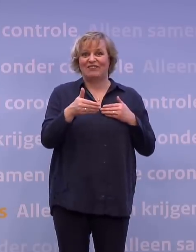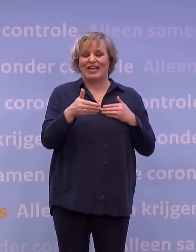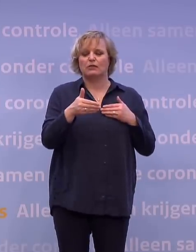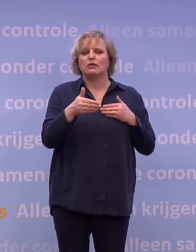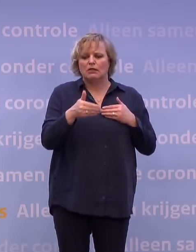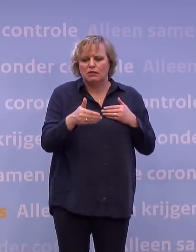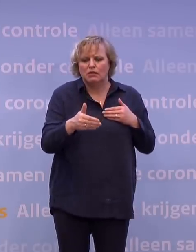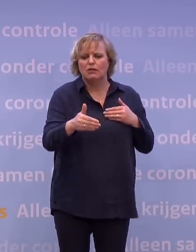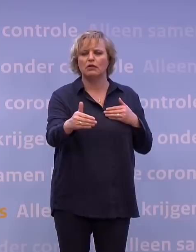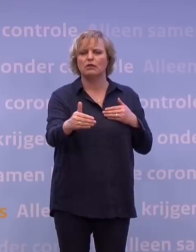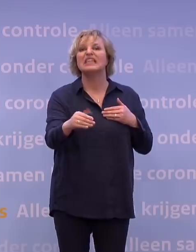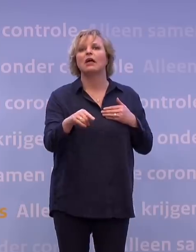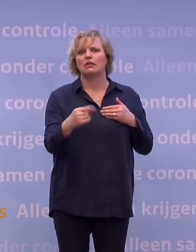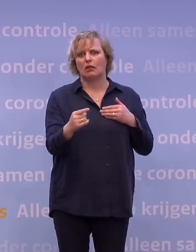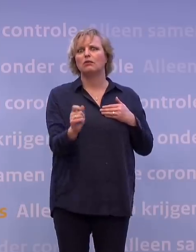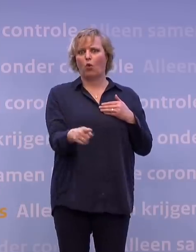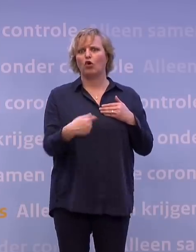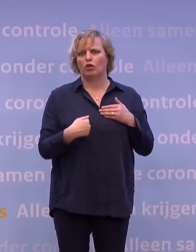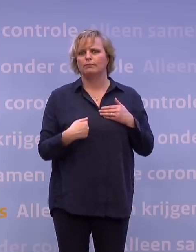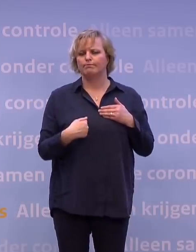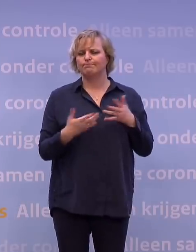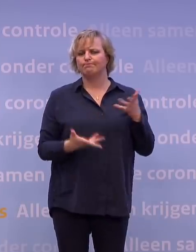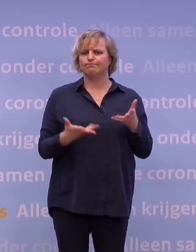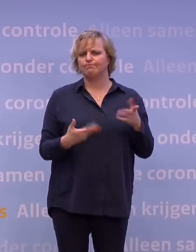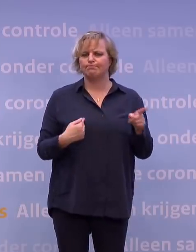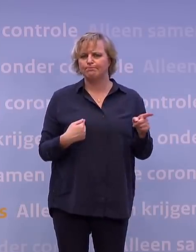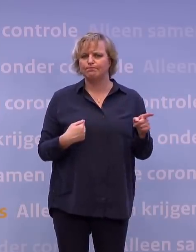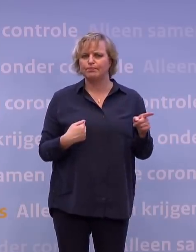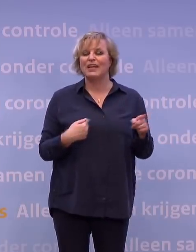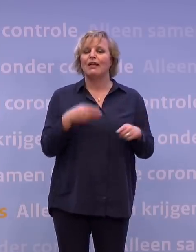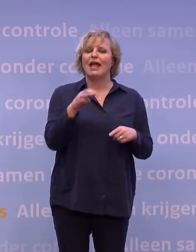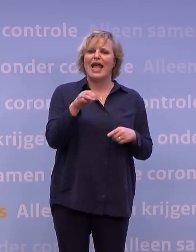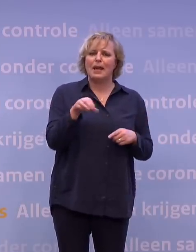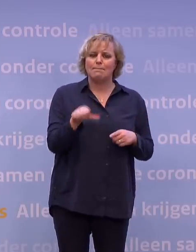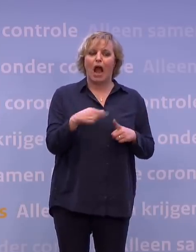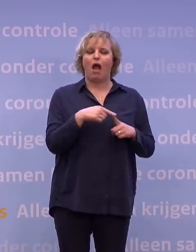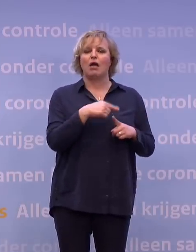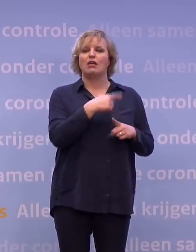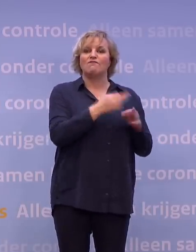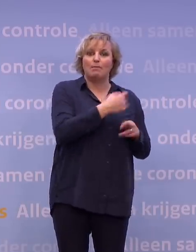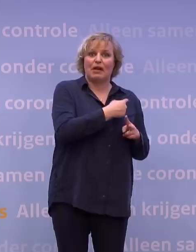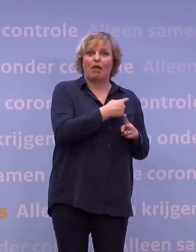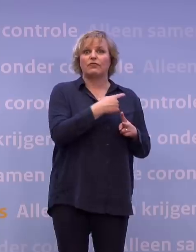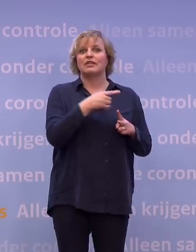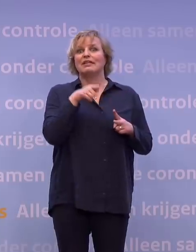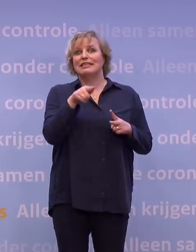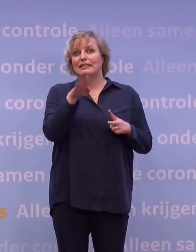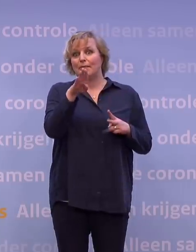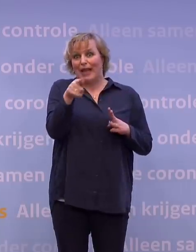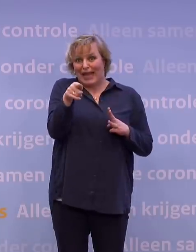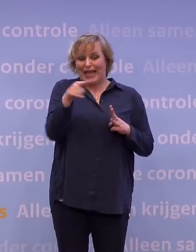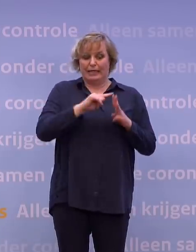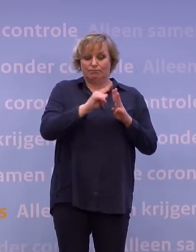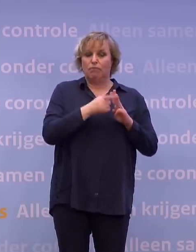buiten die mogelijkheid zou gaan die ook door de EMA, door CBG, door de fabrikant zelf wordt aangereikt. En door de Gezondheidsraad wordt